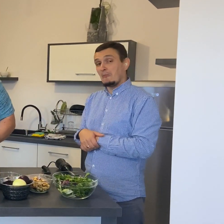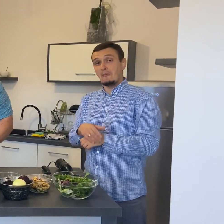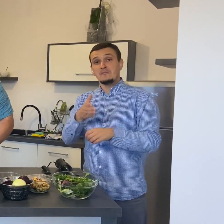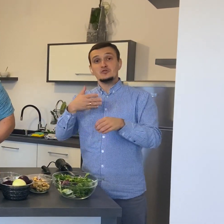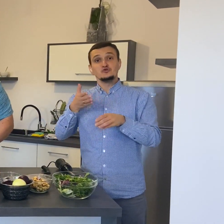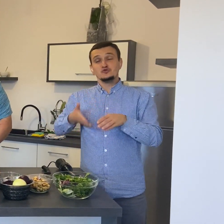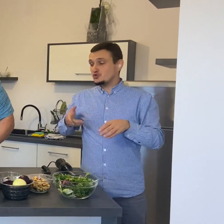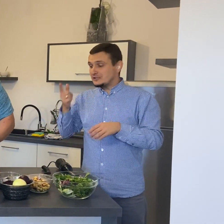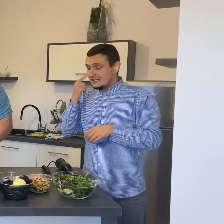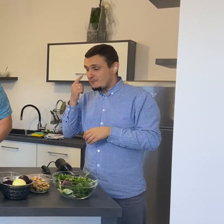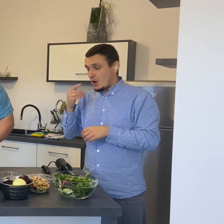Skroimy w pół piórka.